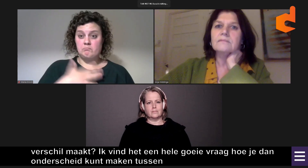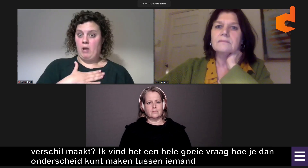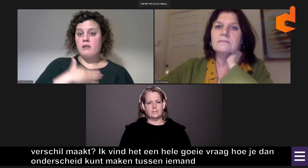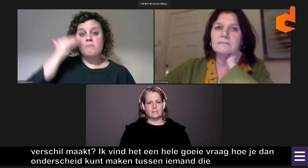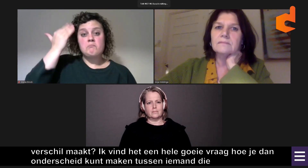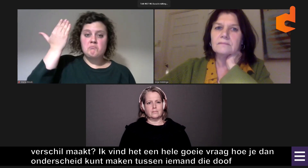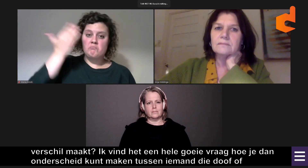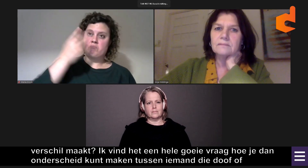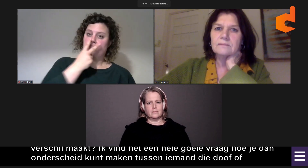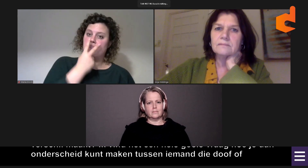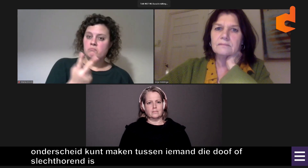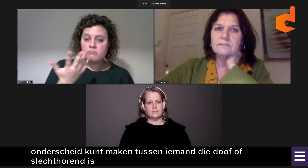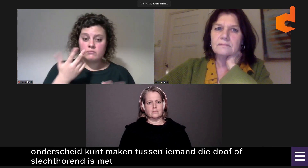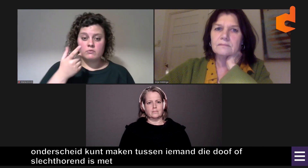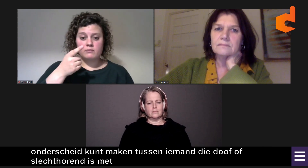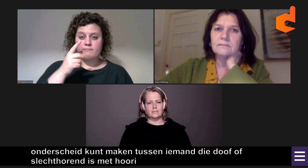gehoorapparaten.